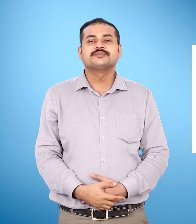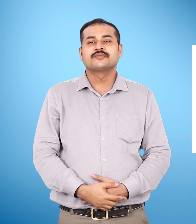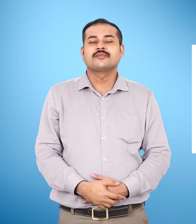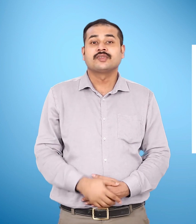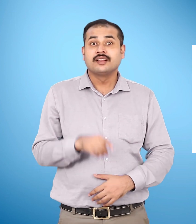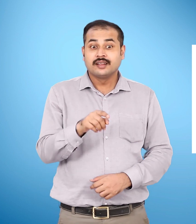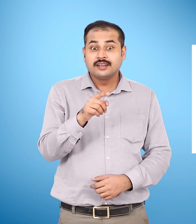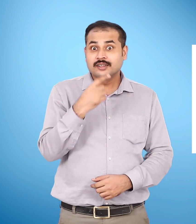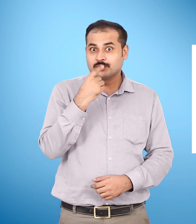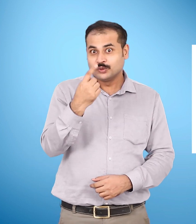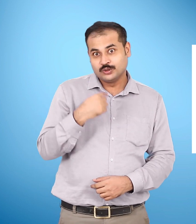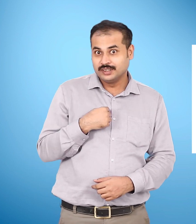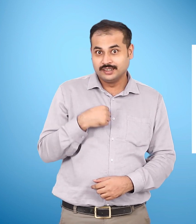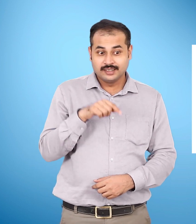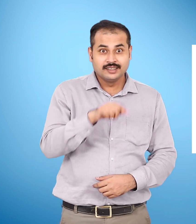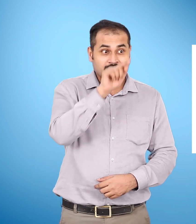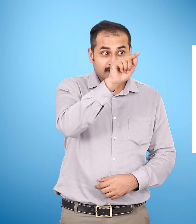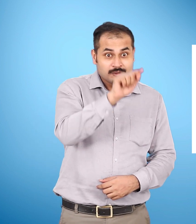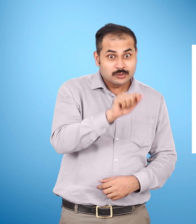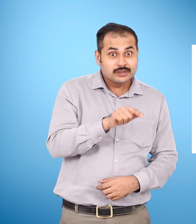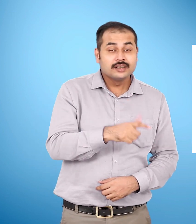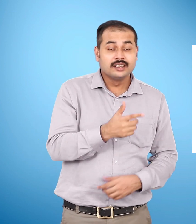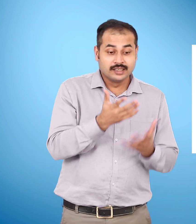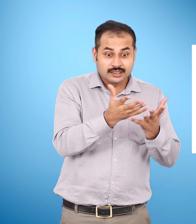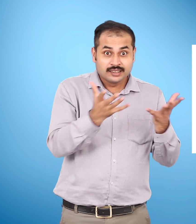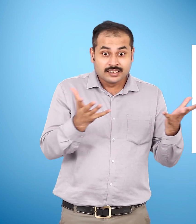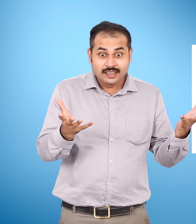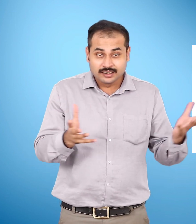बताओ, ये सब ख्या उठा कर चलेंगे?